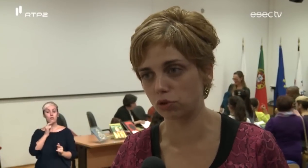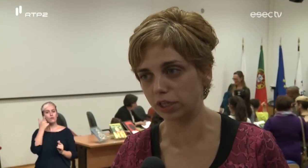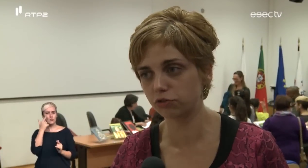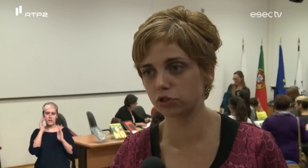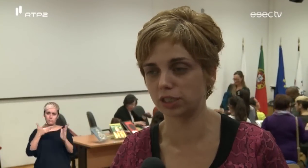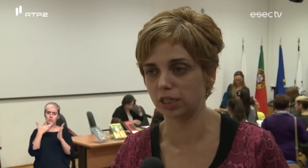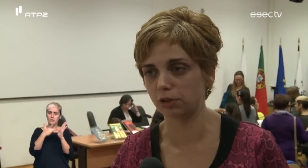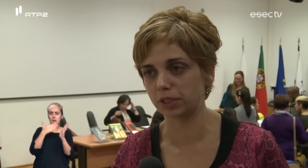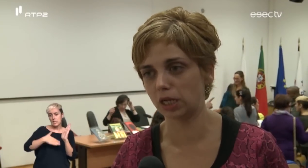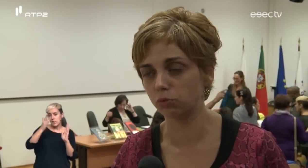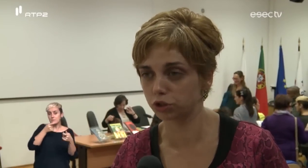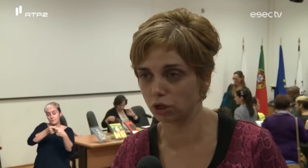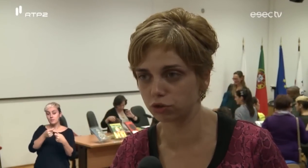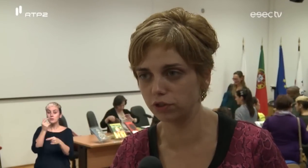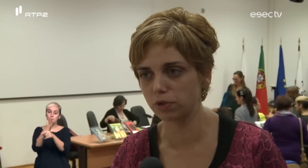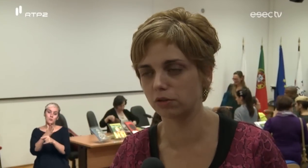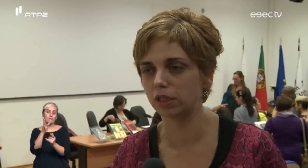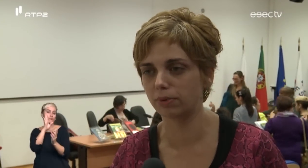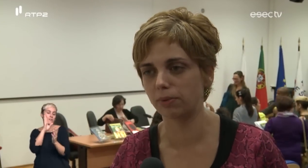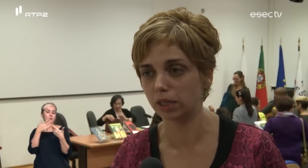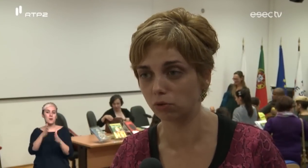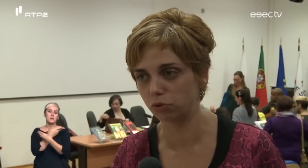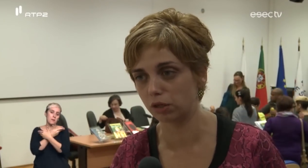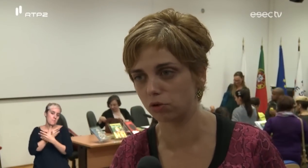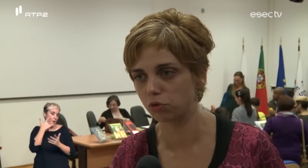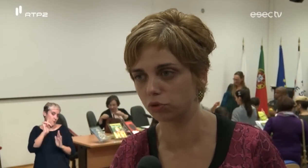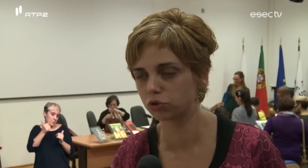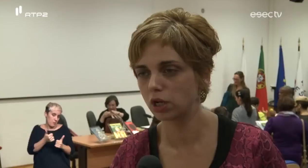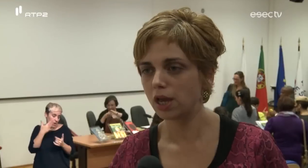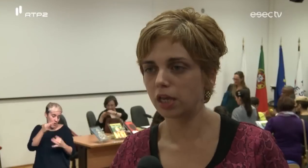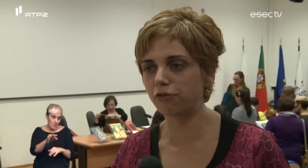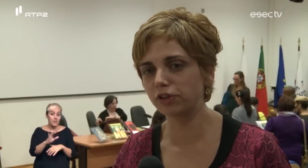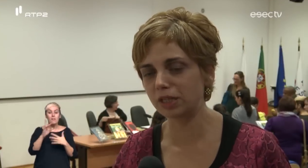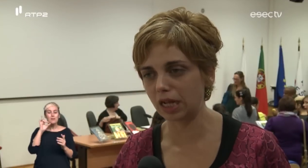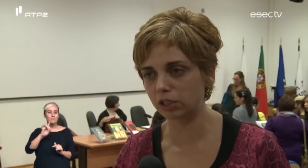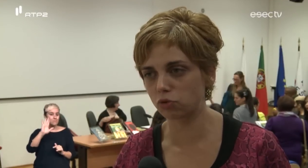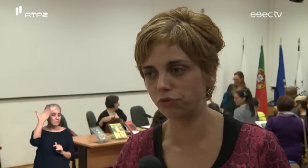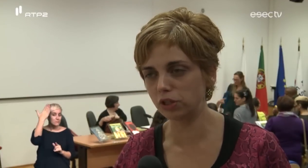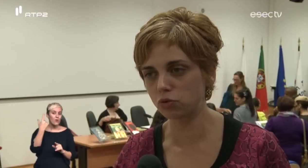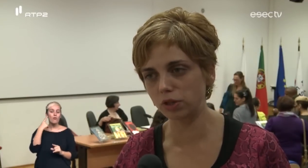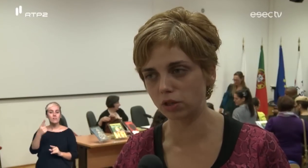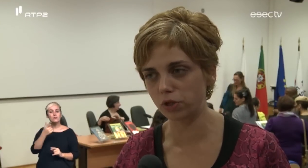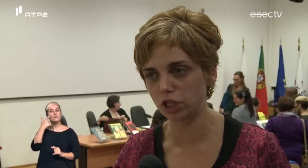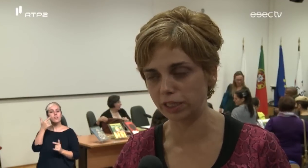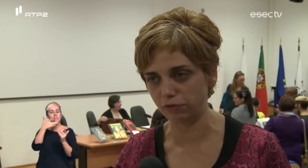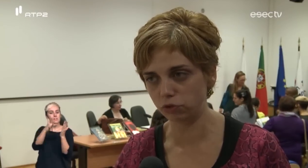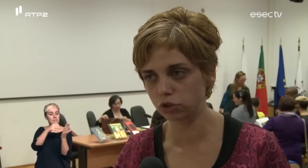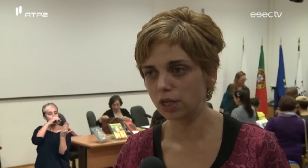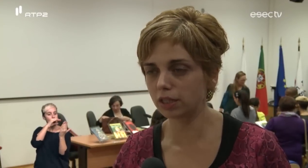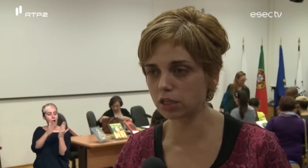os livros, que já tem idade para tal. O outro já os viu, mas sendo ainda bebê ainda não o conhece como os outros. E é fundamental que os ouvintes conheçam estes livros, desde